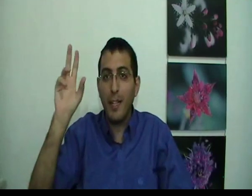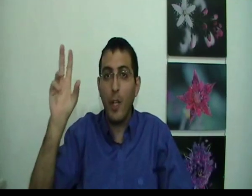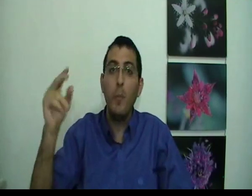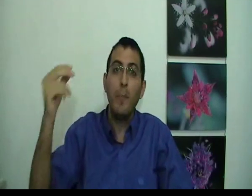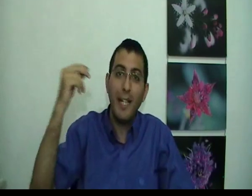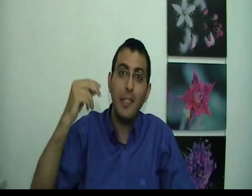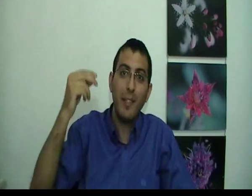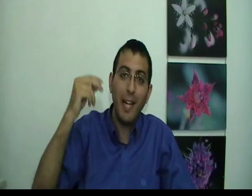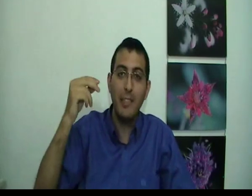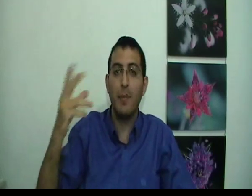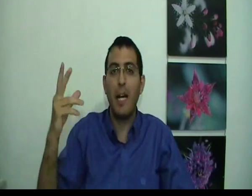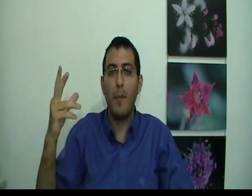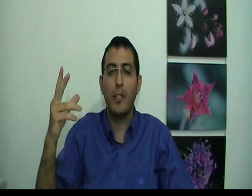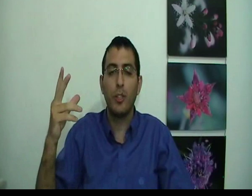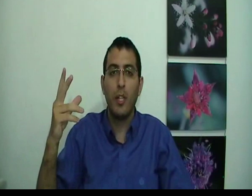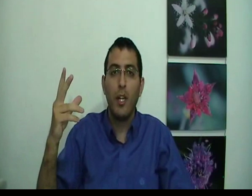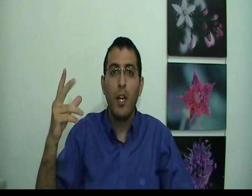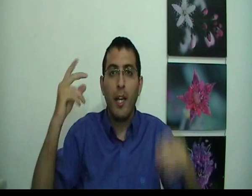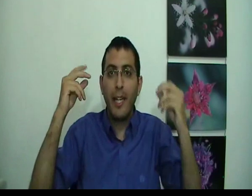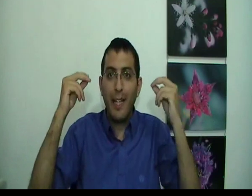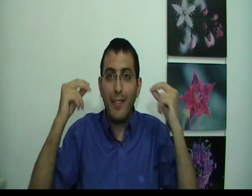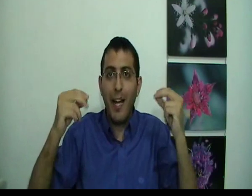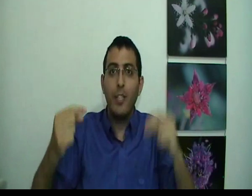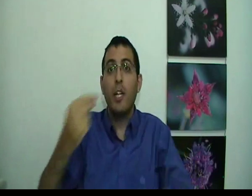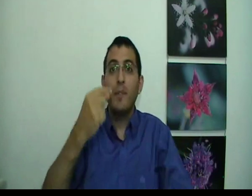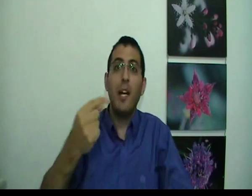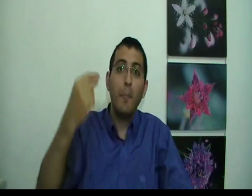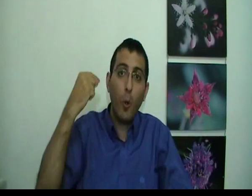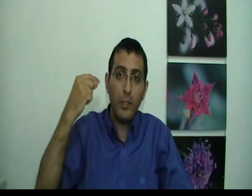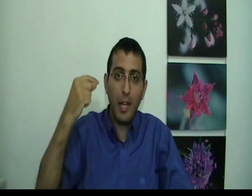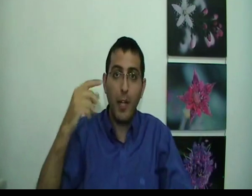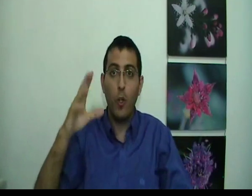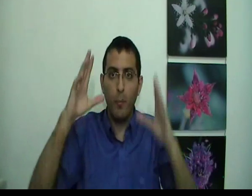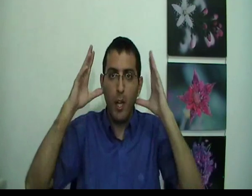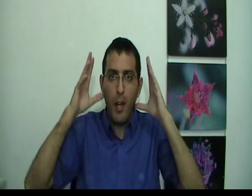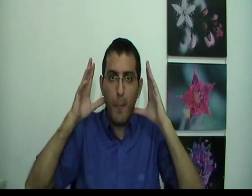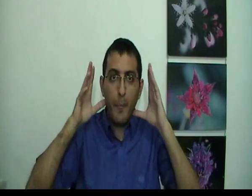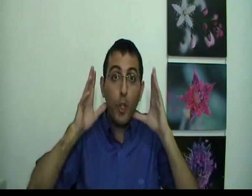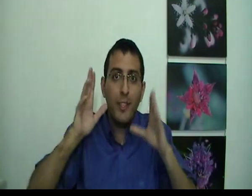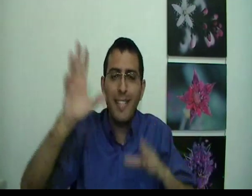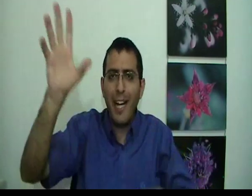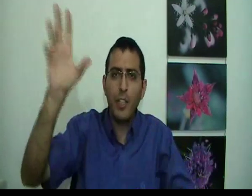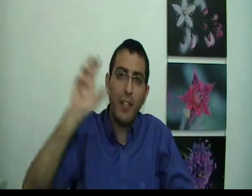החלום היא בעצם אתה עצמך ממש כי אתה שנמצא מחוץ לחלום יוצא עכשיו